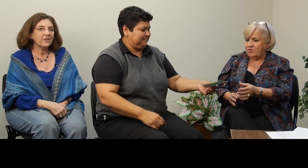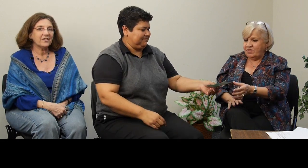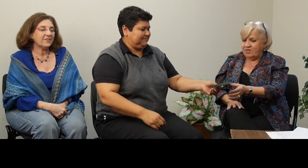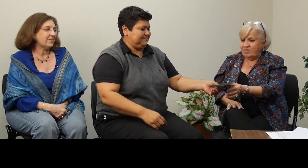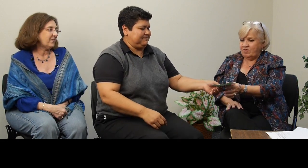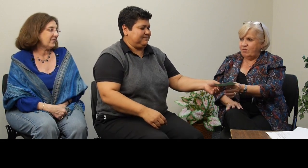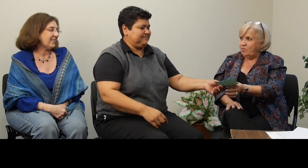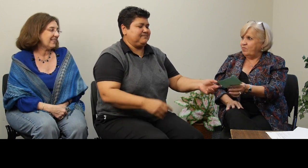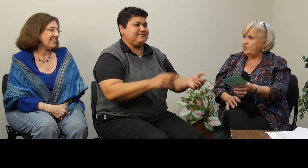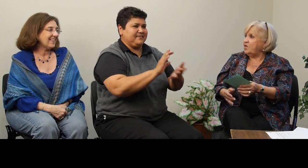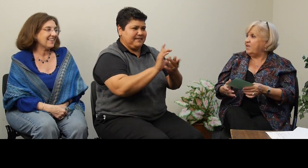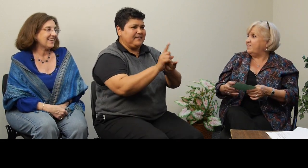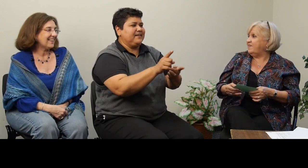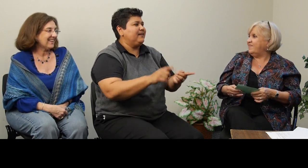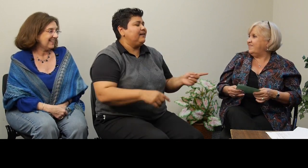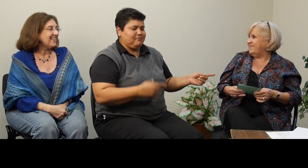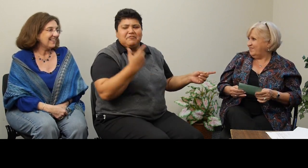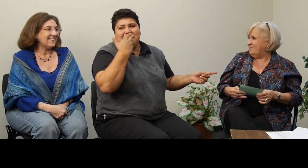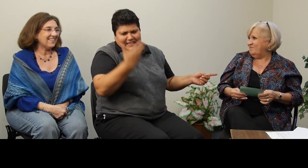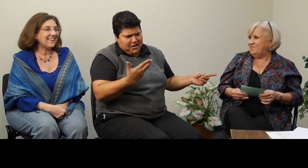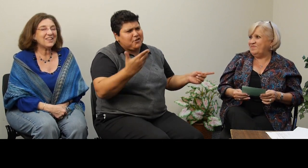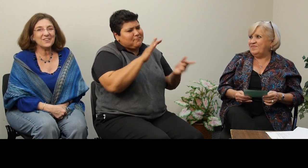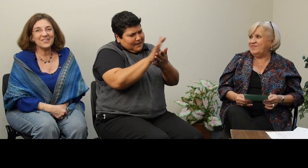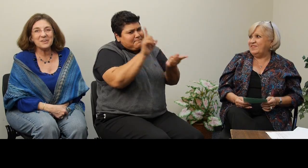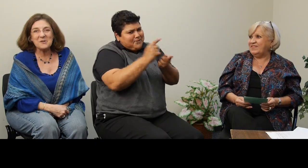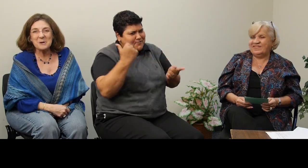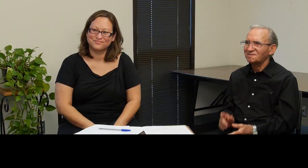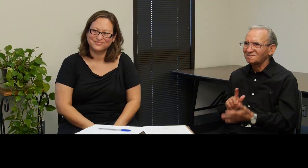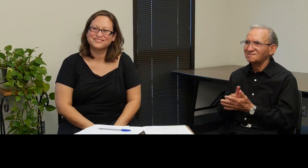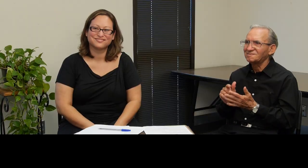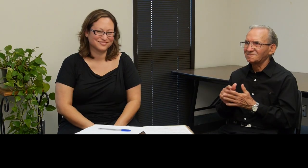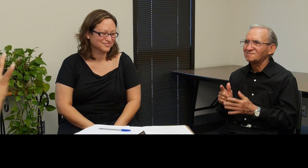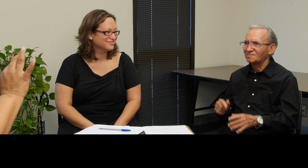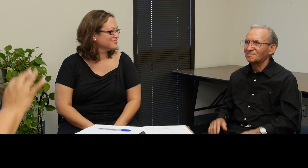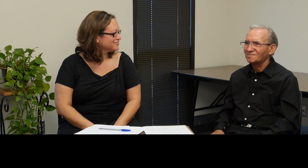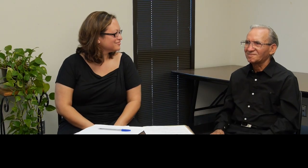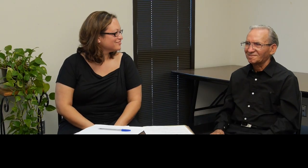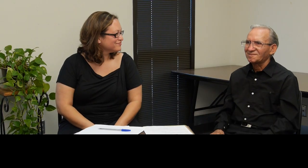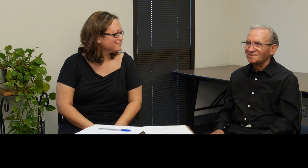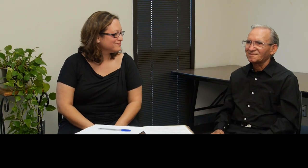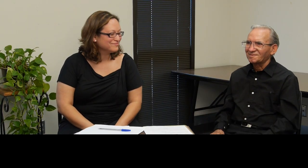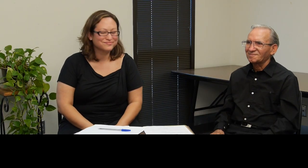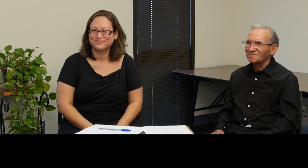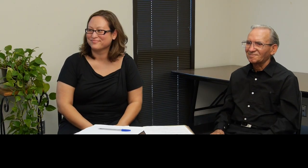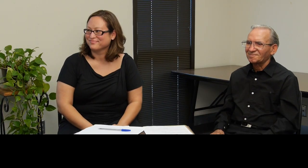Ok. Muchas gracias. Thank you, thank you very much. It was nice to meet you.